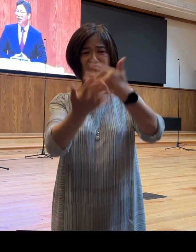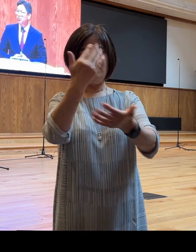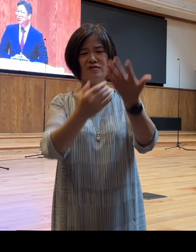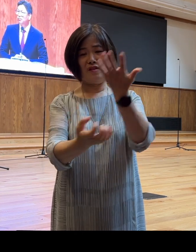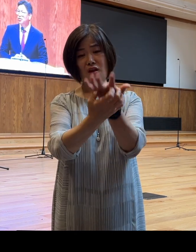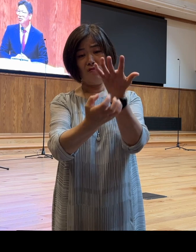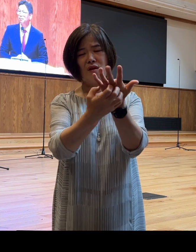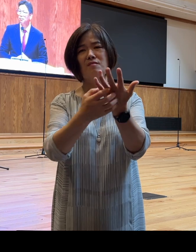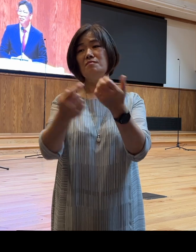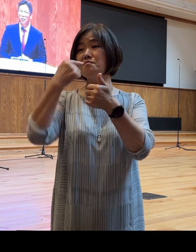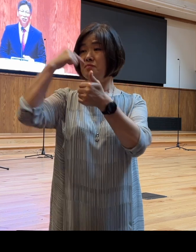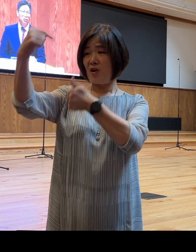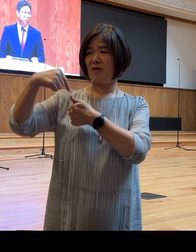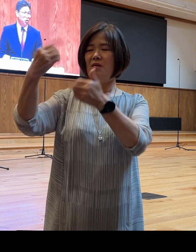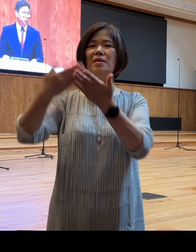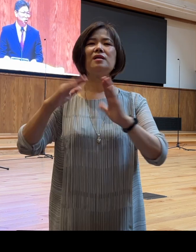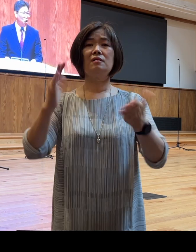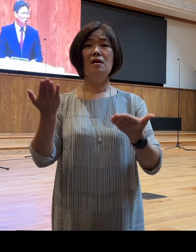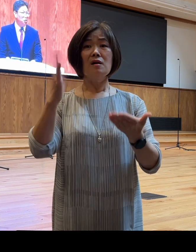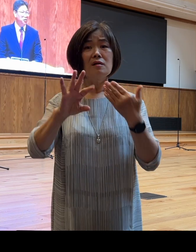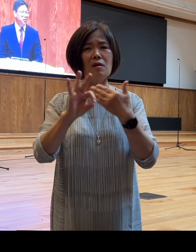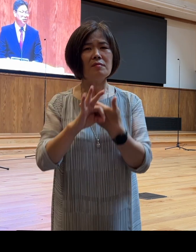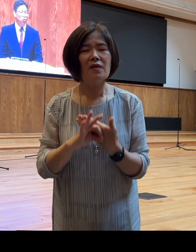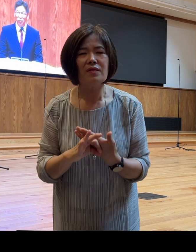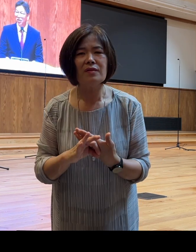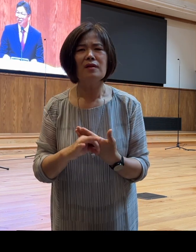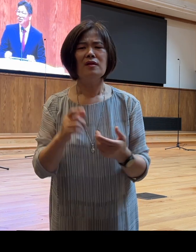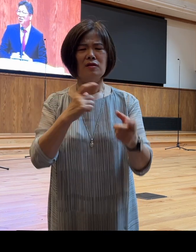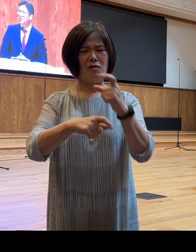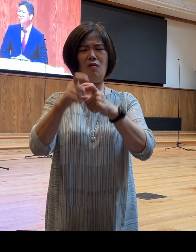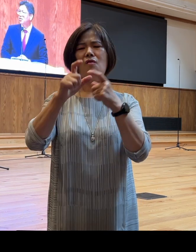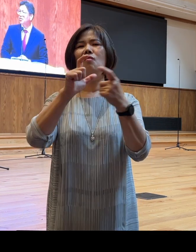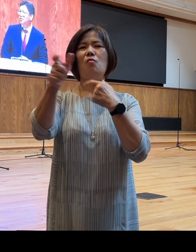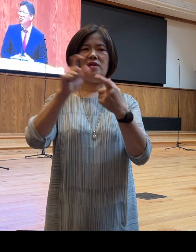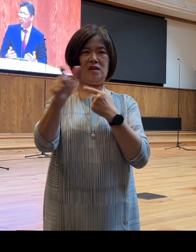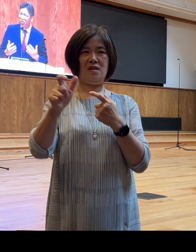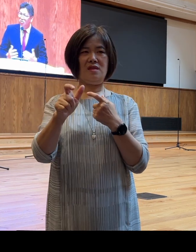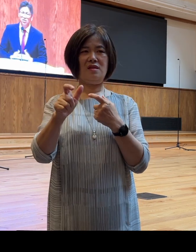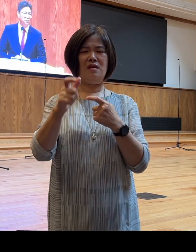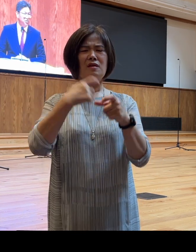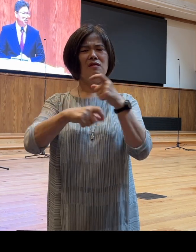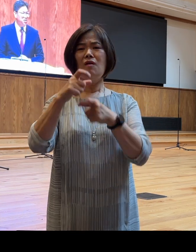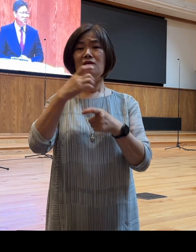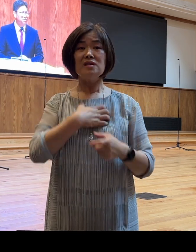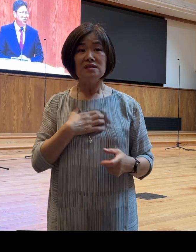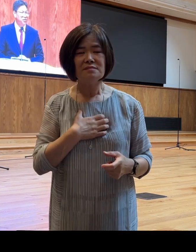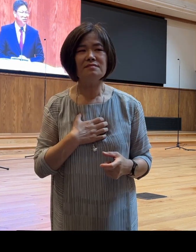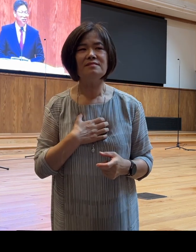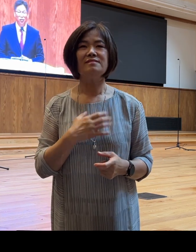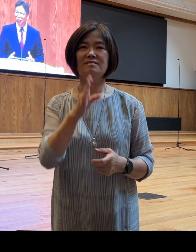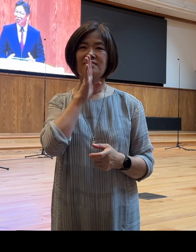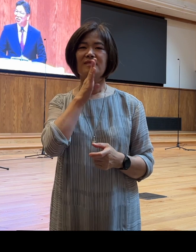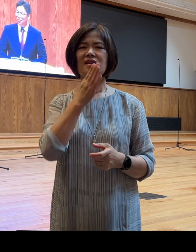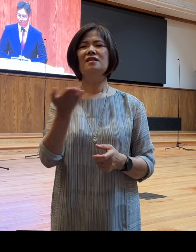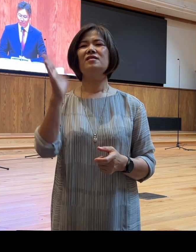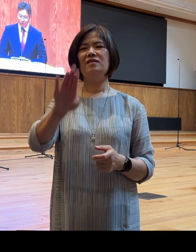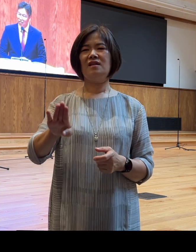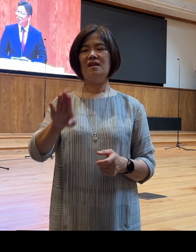것입니다 그러면 여러분 더 고민해야 되지 않겠습니까? 더 근심해야 되지 않겠습니까? 그런데 22장의 말씀을